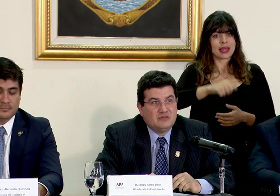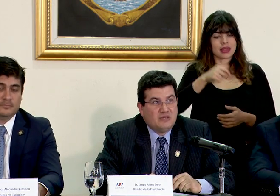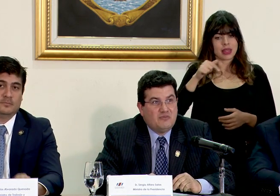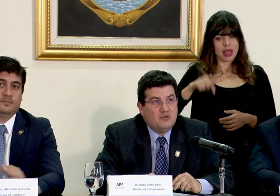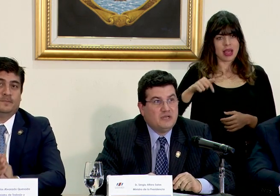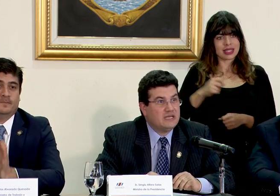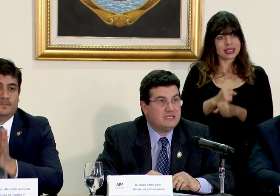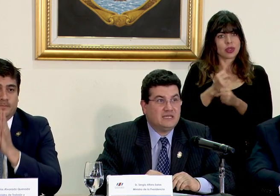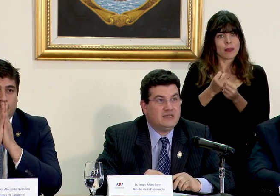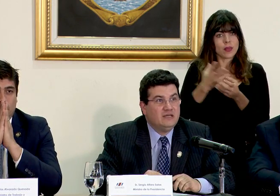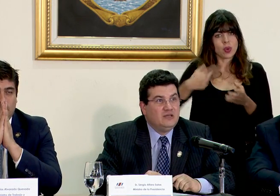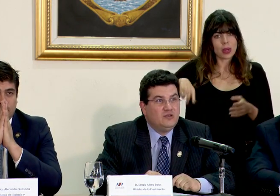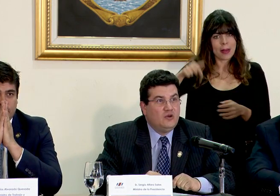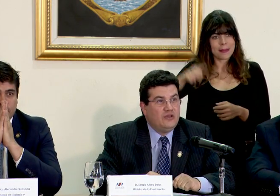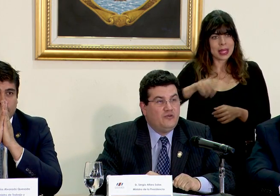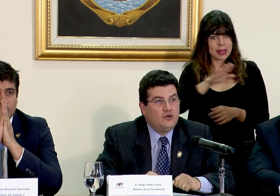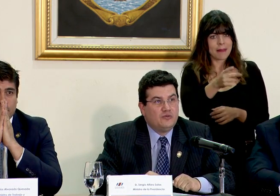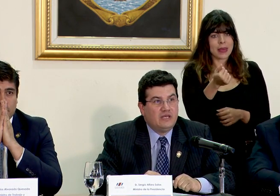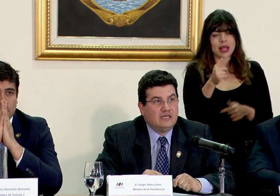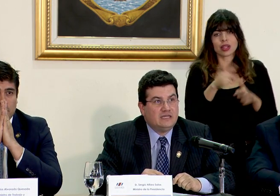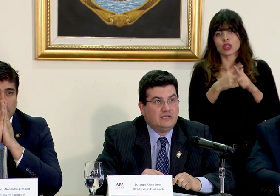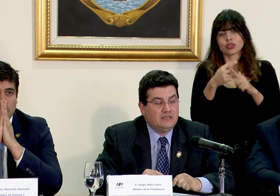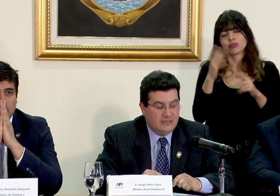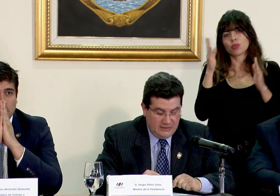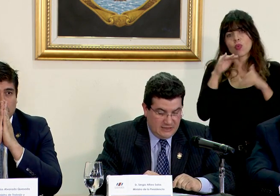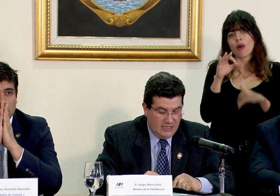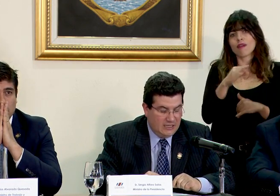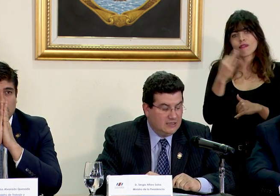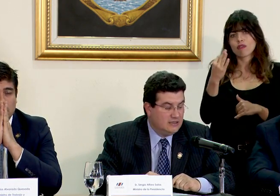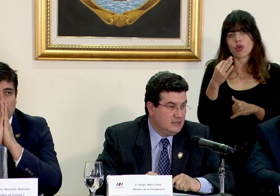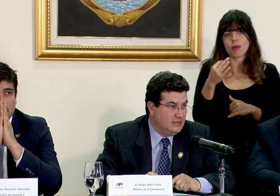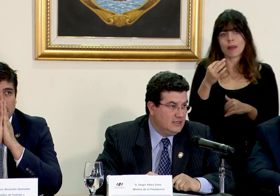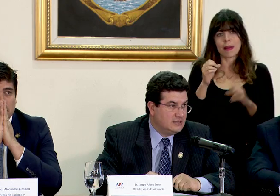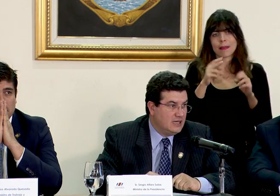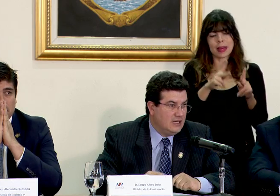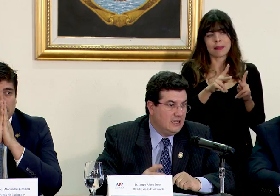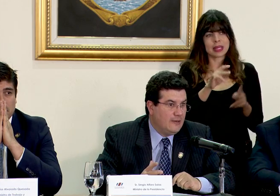potencialmente a seguridad pública así que no hay forma de hacer esa